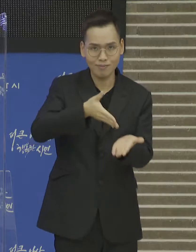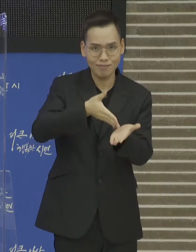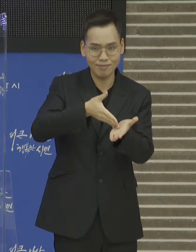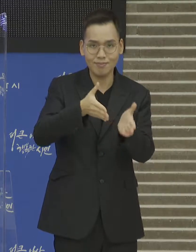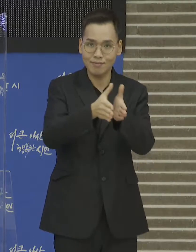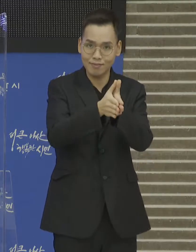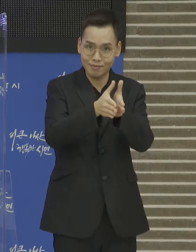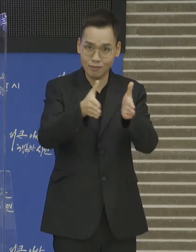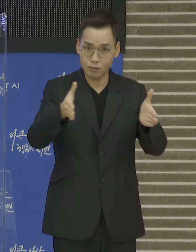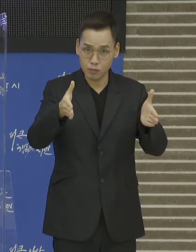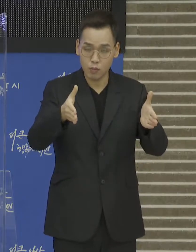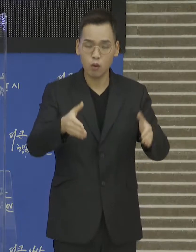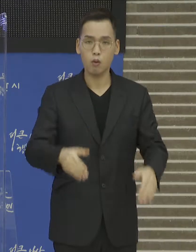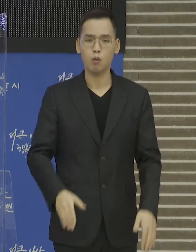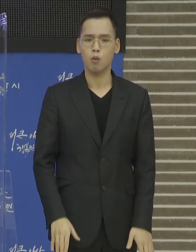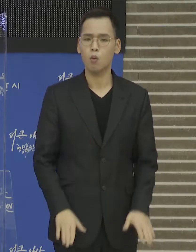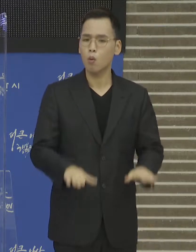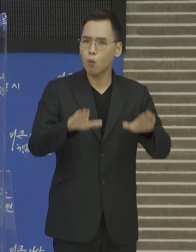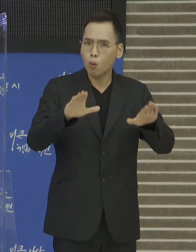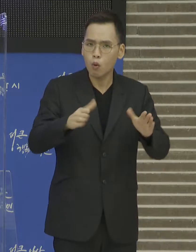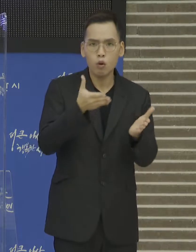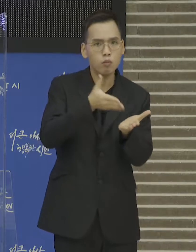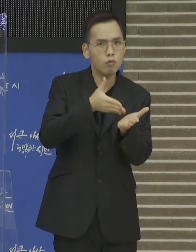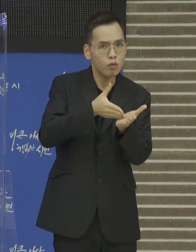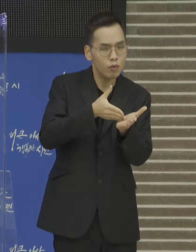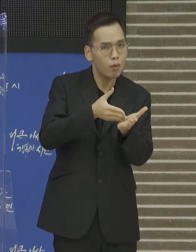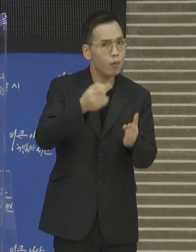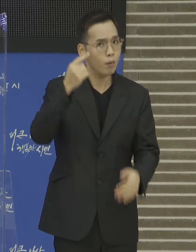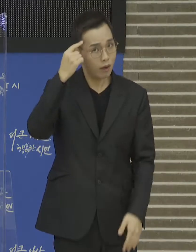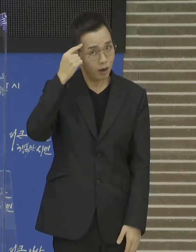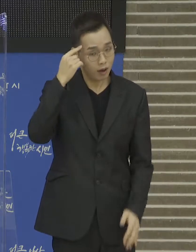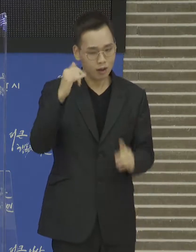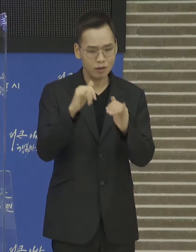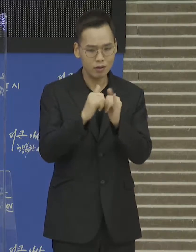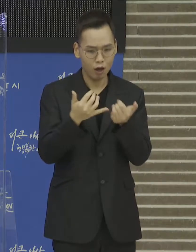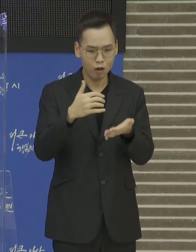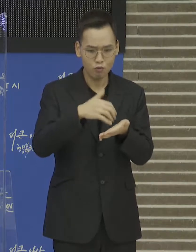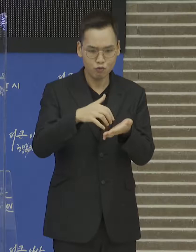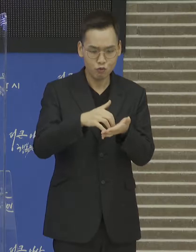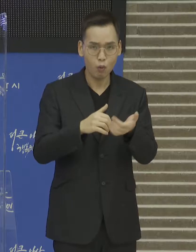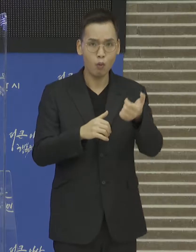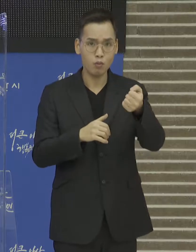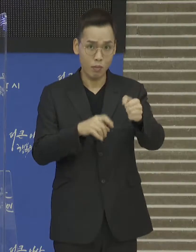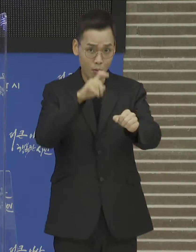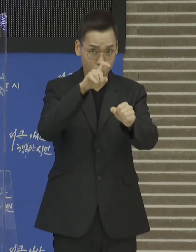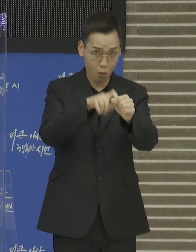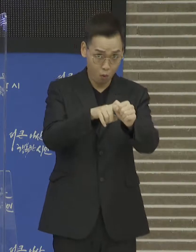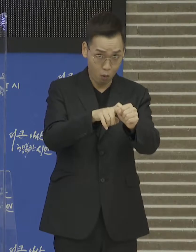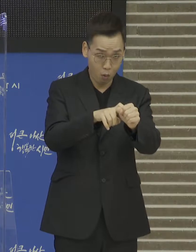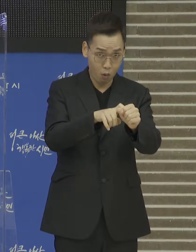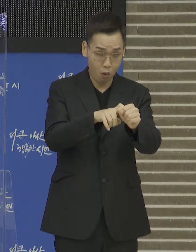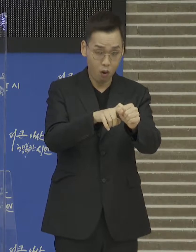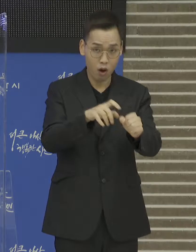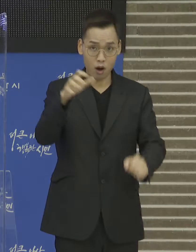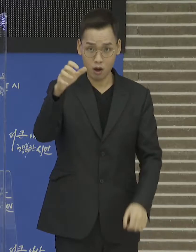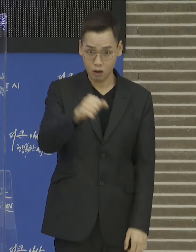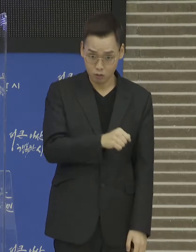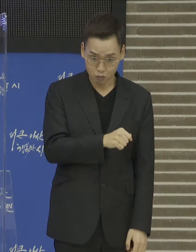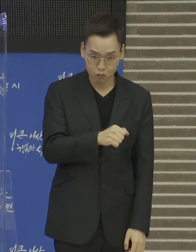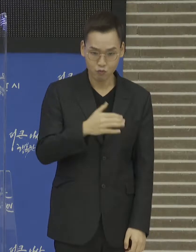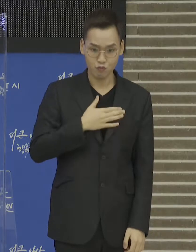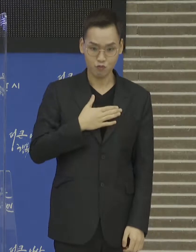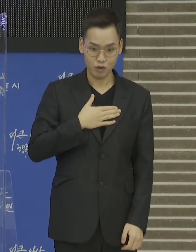오늘 시정 브리핑은 50만 자족도시 건설을 위해 수도사업소가 추진하는 주요사업 중